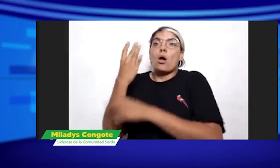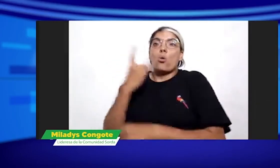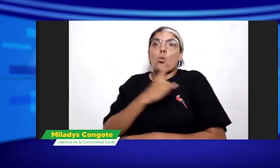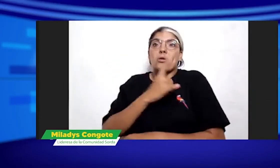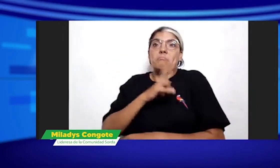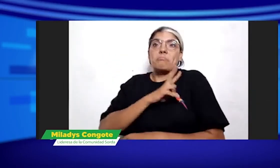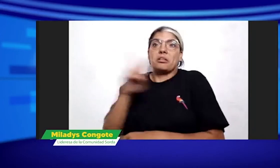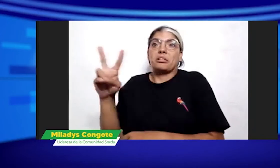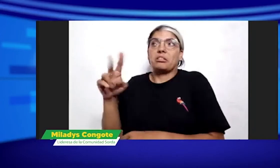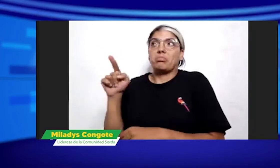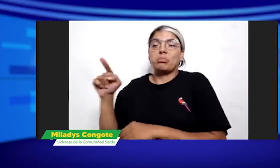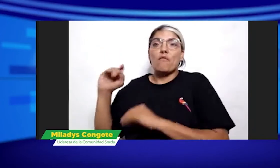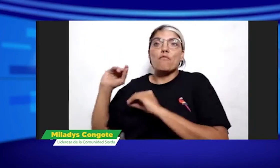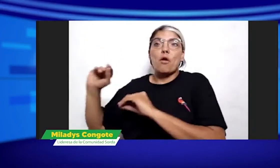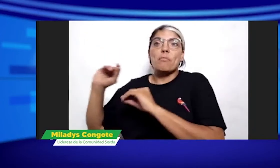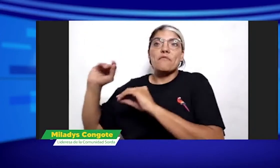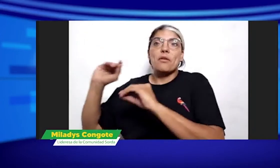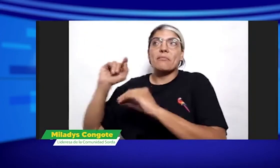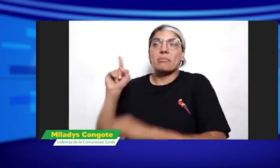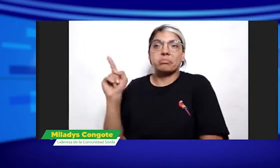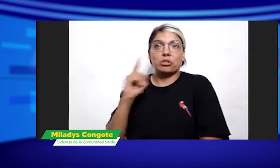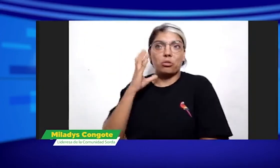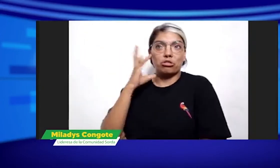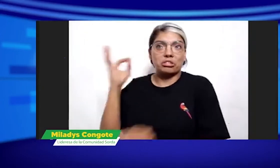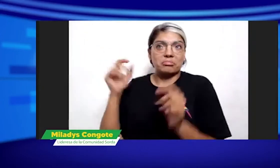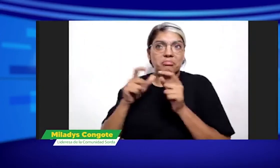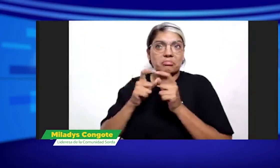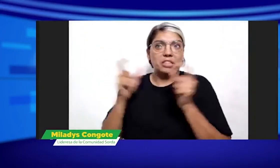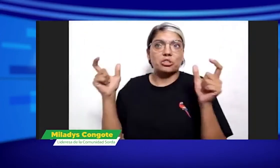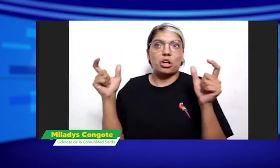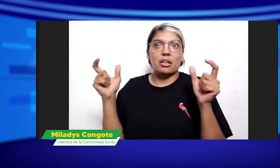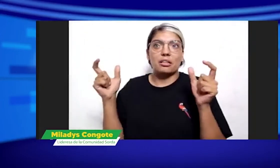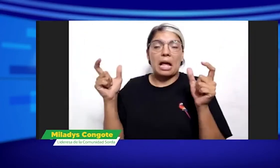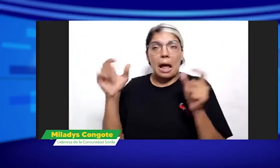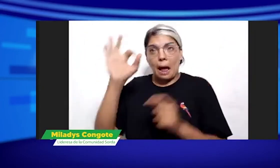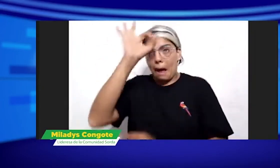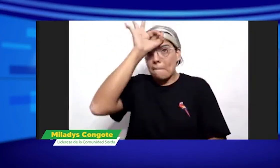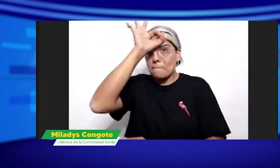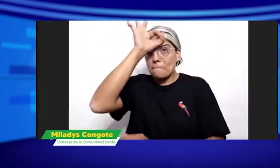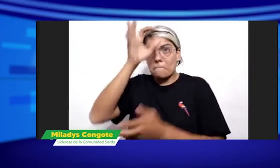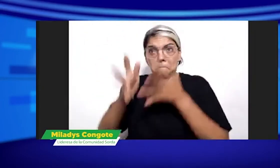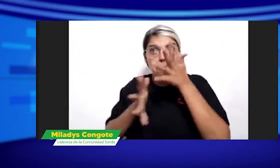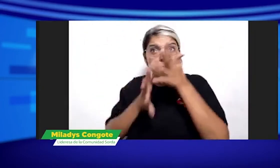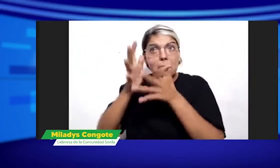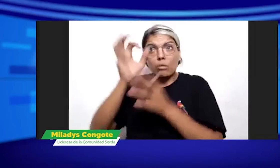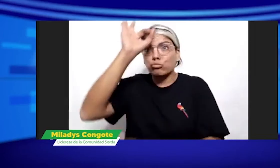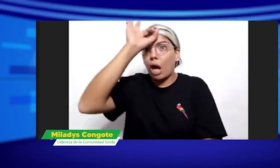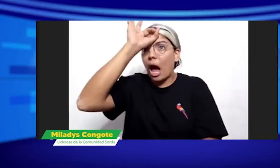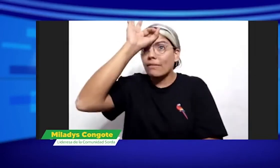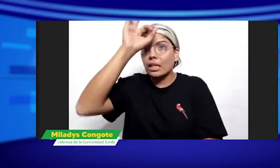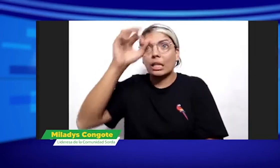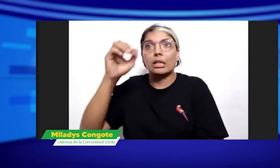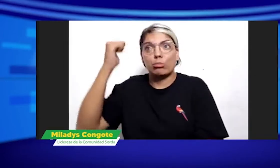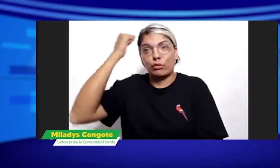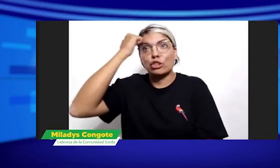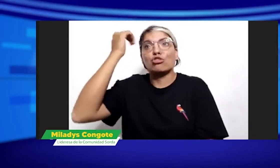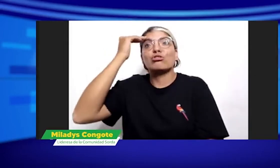en la universidad del bosque el instituto tecnológico metropolitano la universidad del valle la gran mayoría de profesores